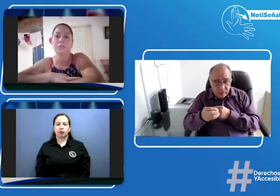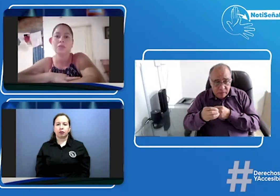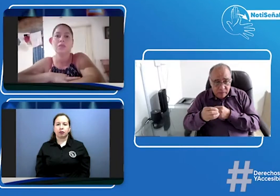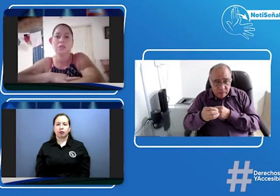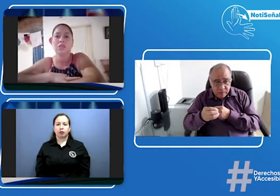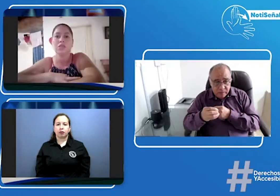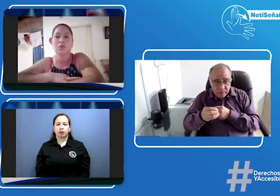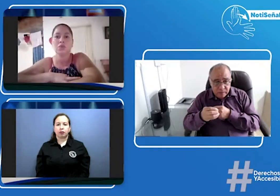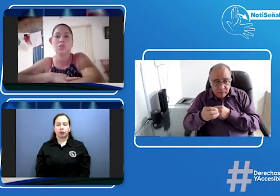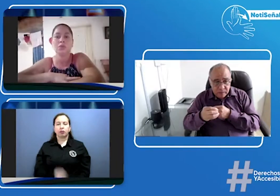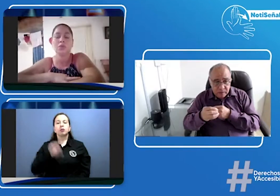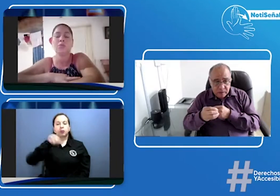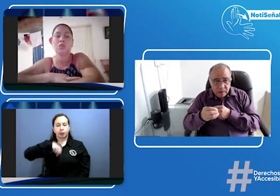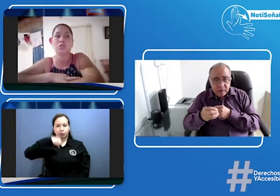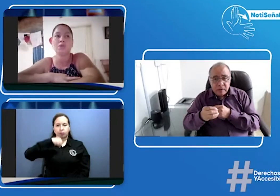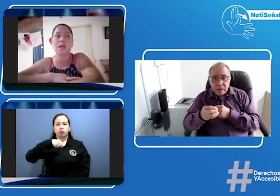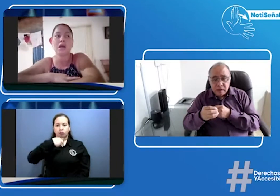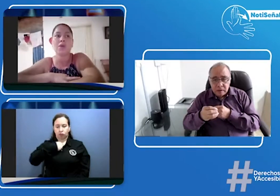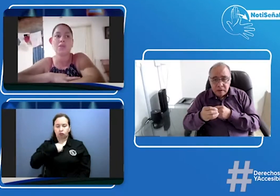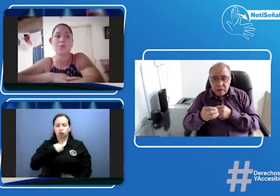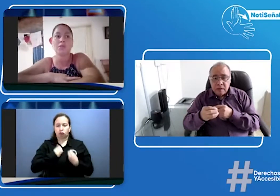sí señor yo vivo en el municipio de la Jagua de Ibirico